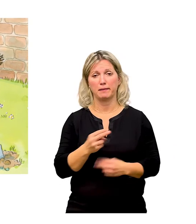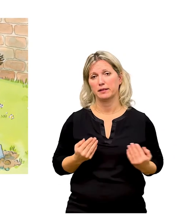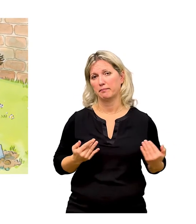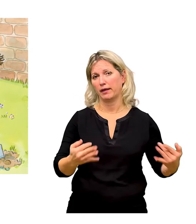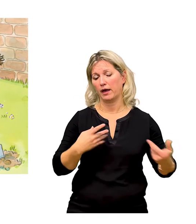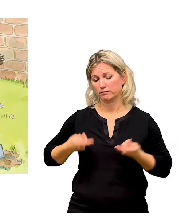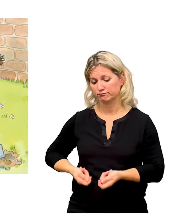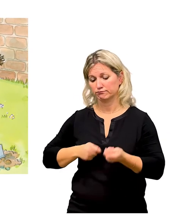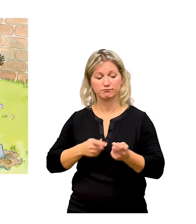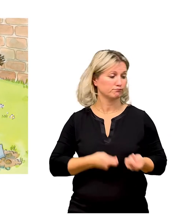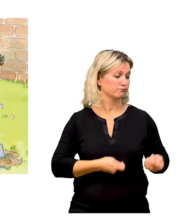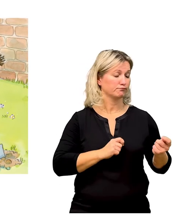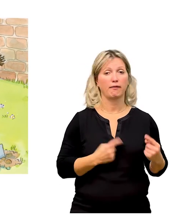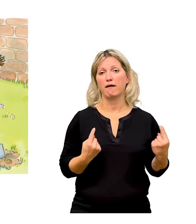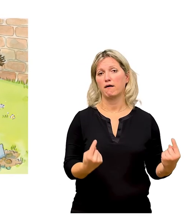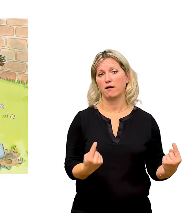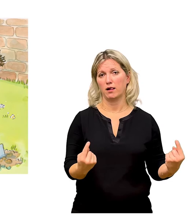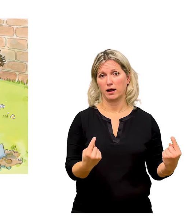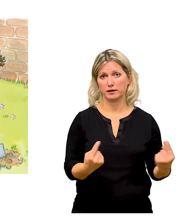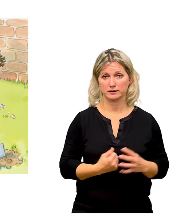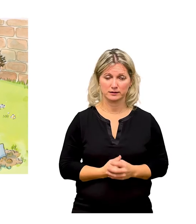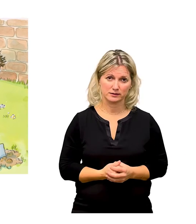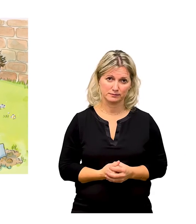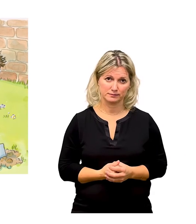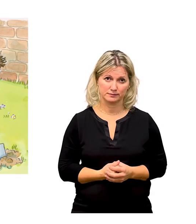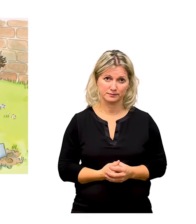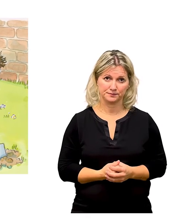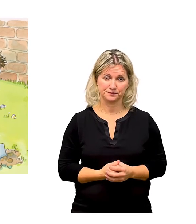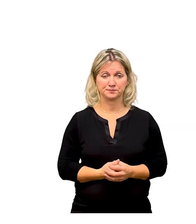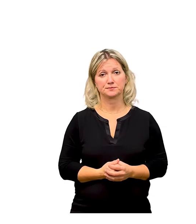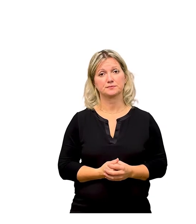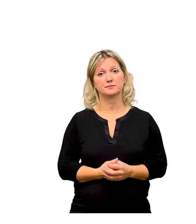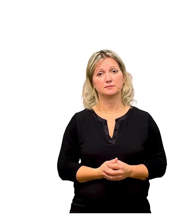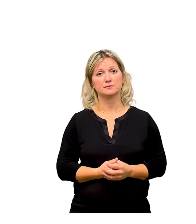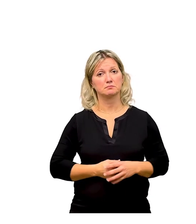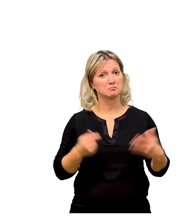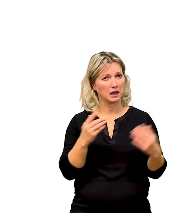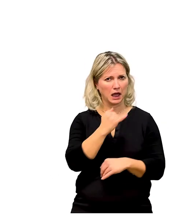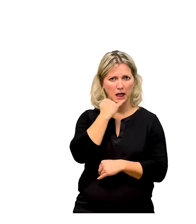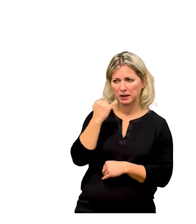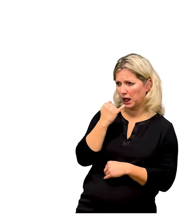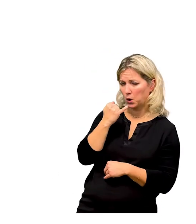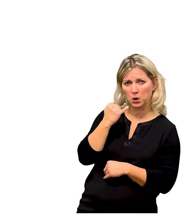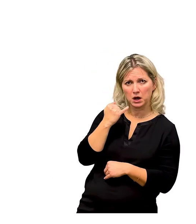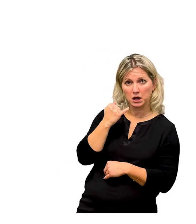graben ein Beet aus, ganz allein für sich. Magst du Tiere? fragt Emilio.